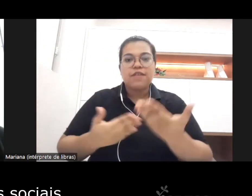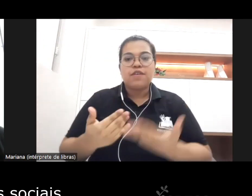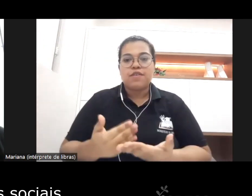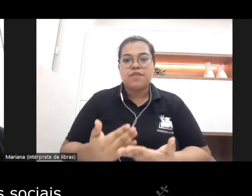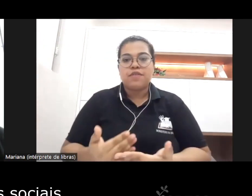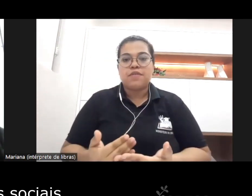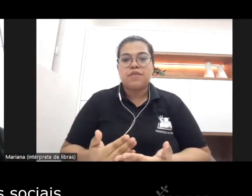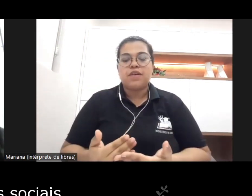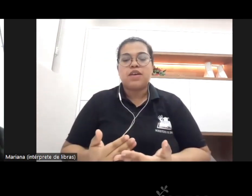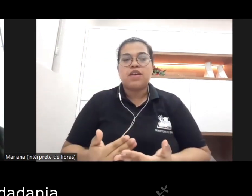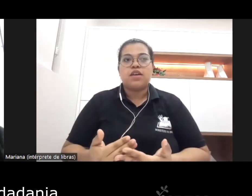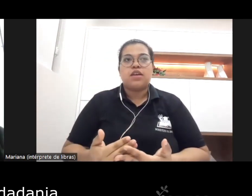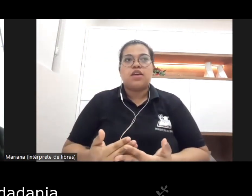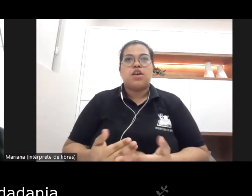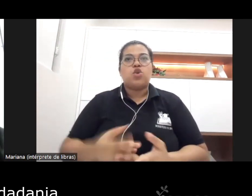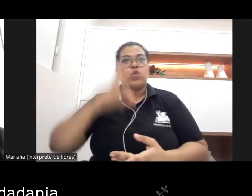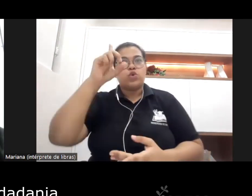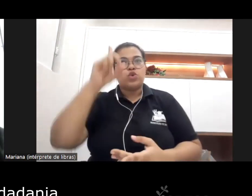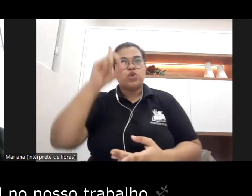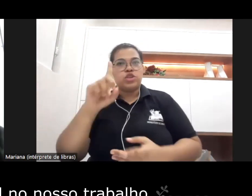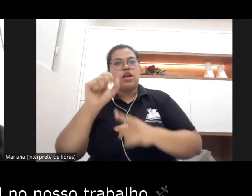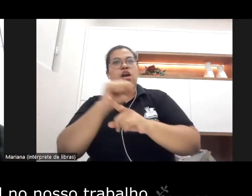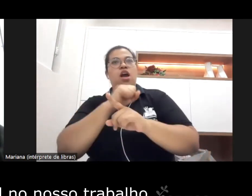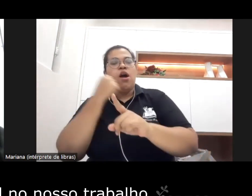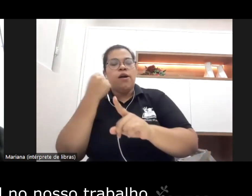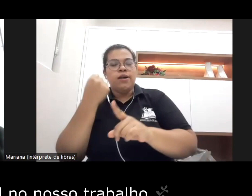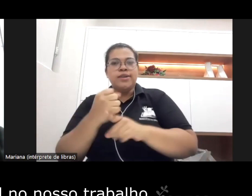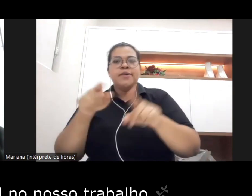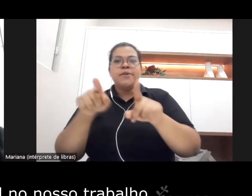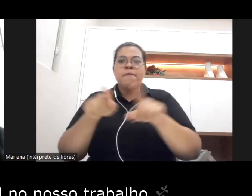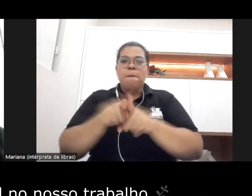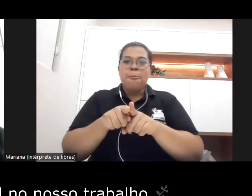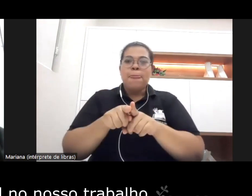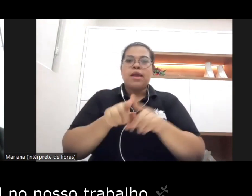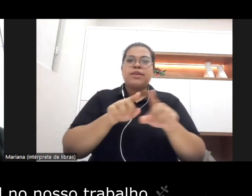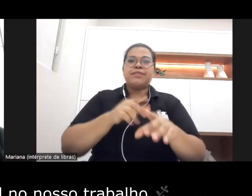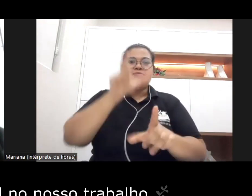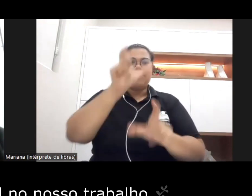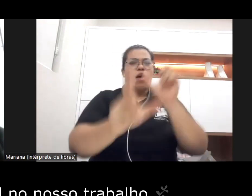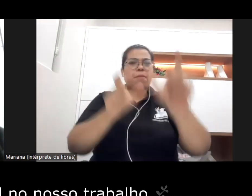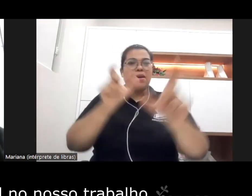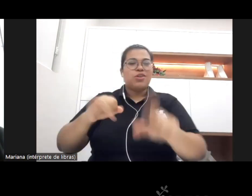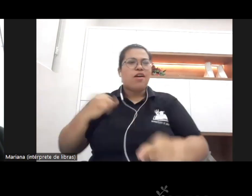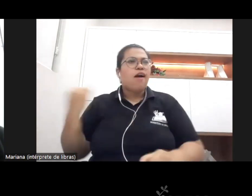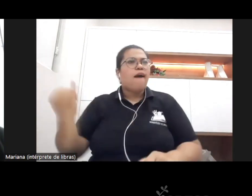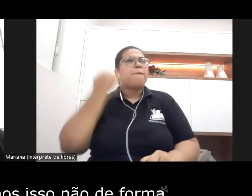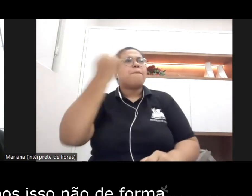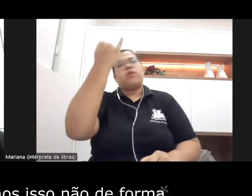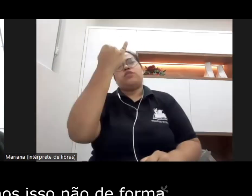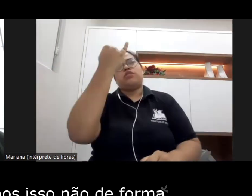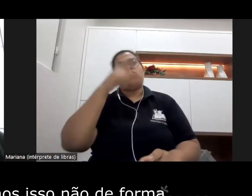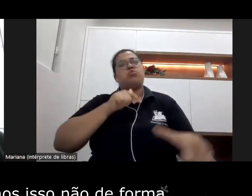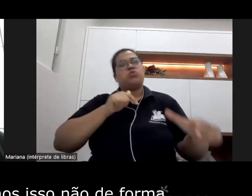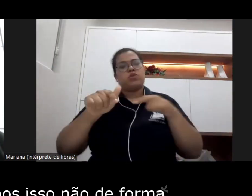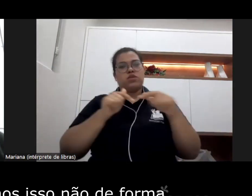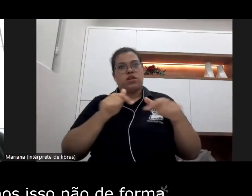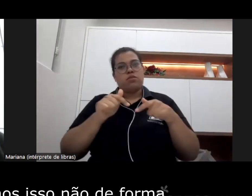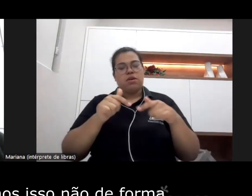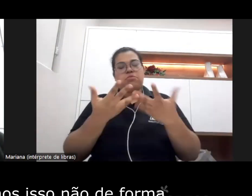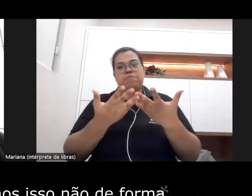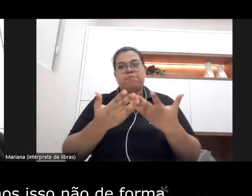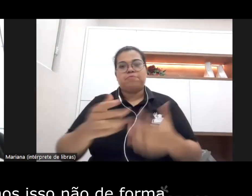direitos sociais né e a cidadania isso é fundamental no nosso trabalho né porque nós